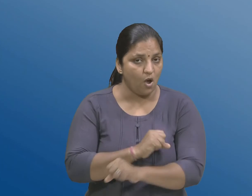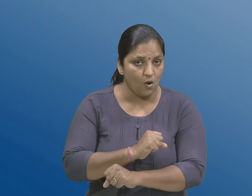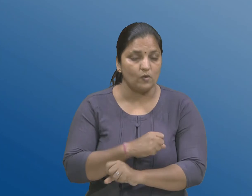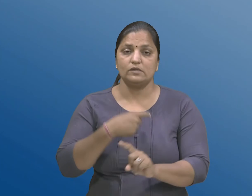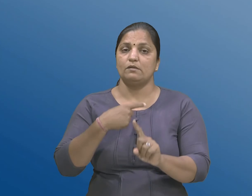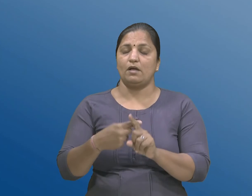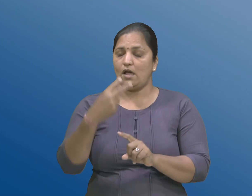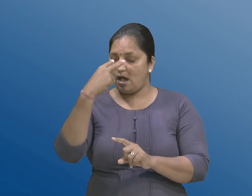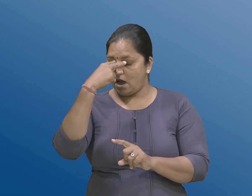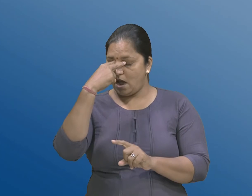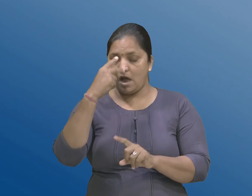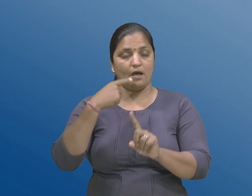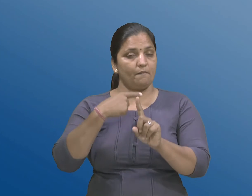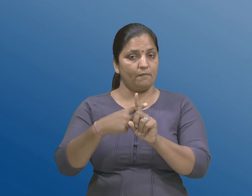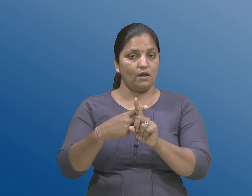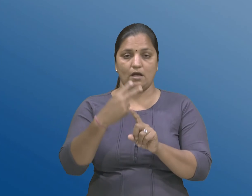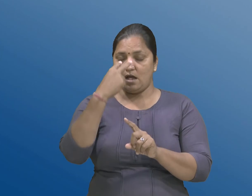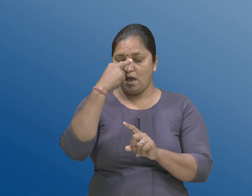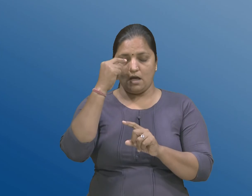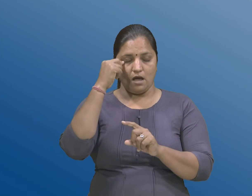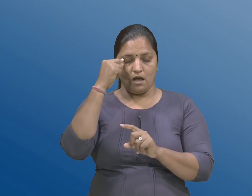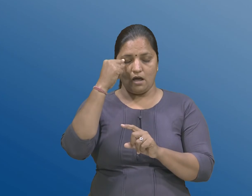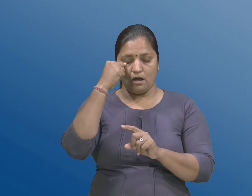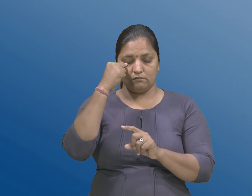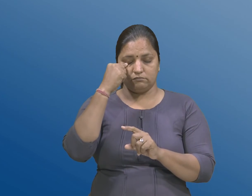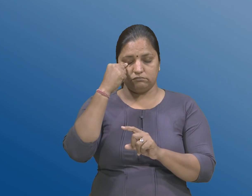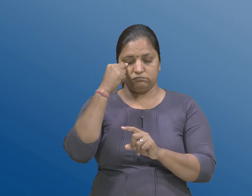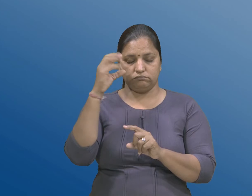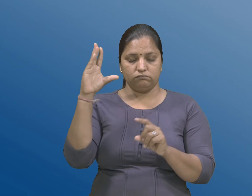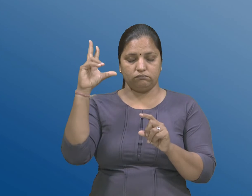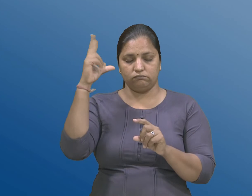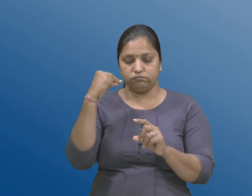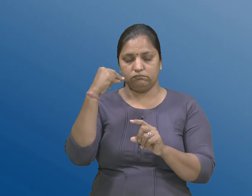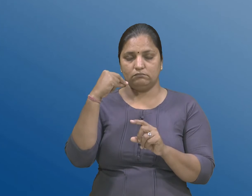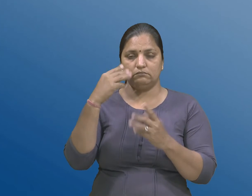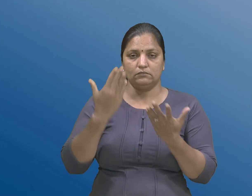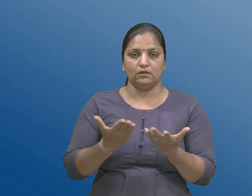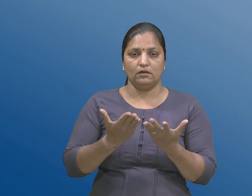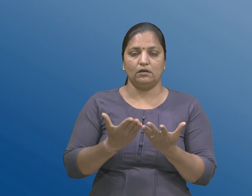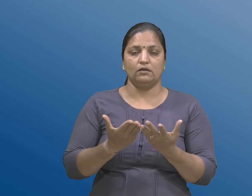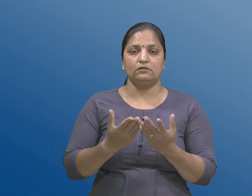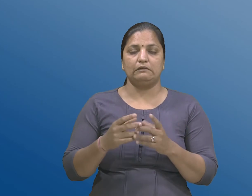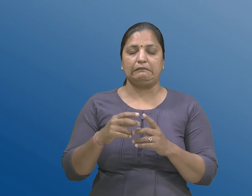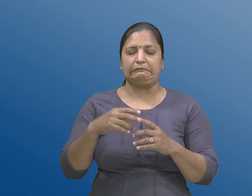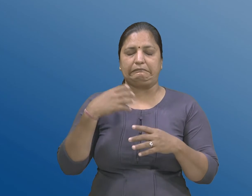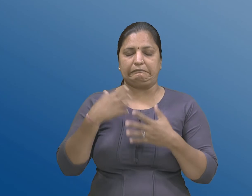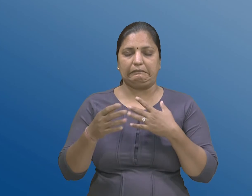आख, तेमज आखना पोपचानों लक्वो पन, तेमा कोई विक्रुती के खोड देखावी